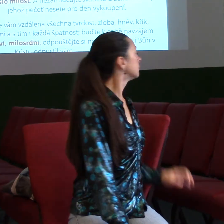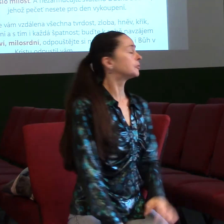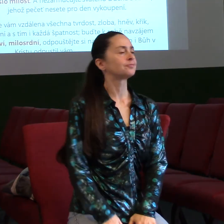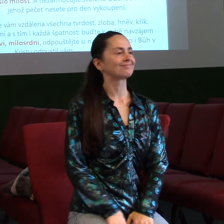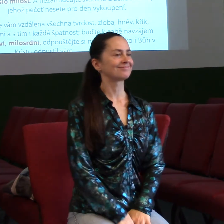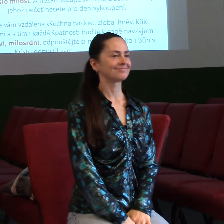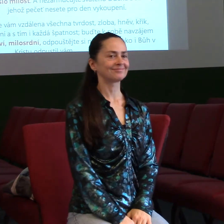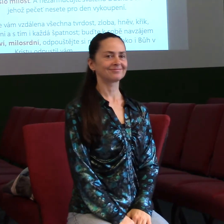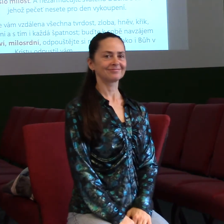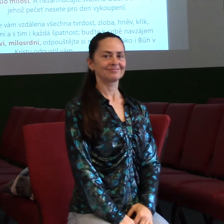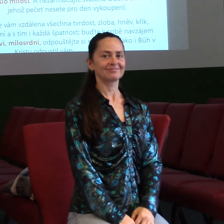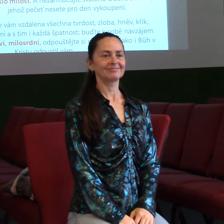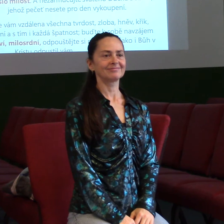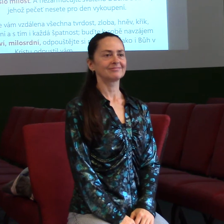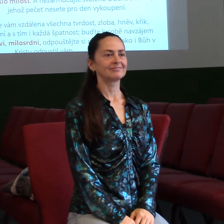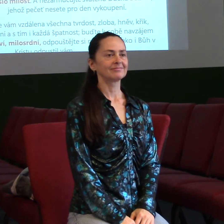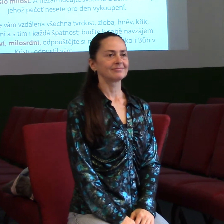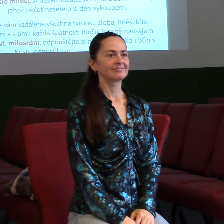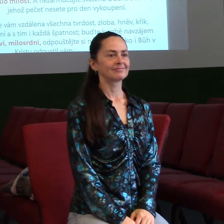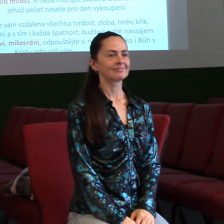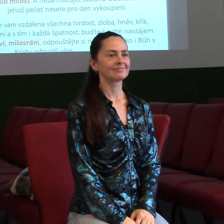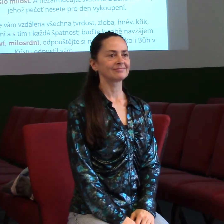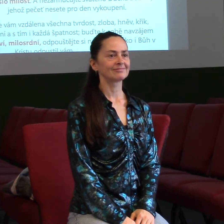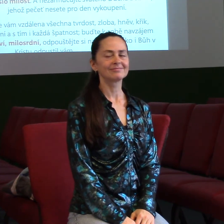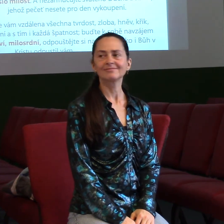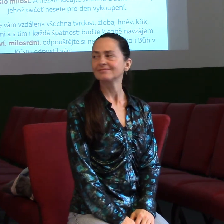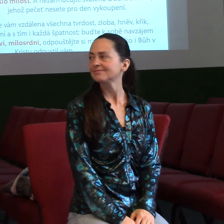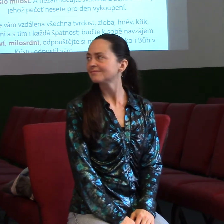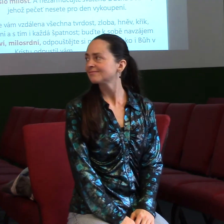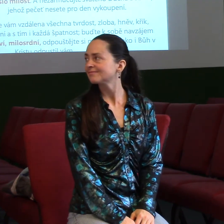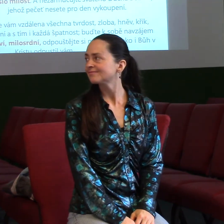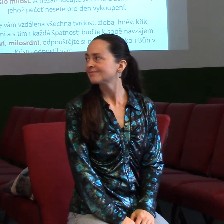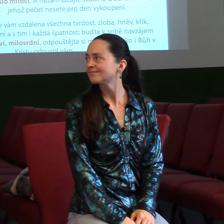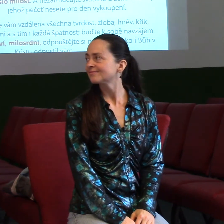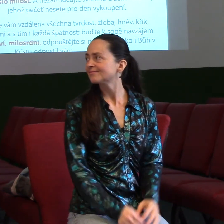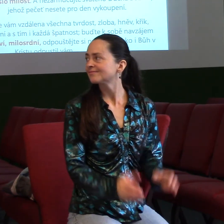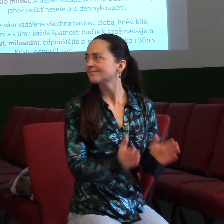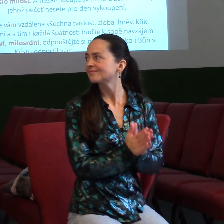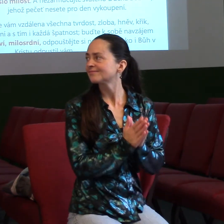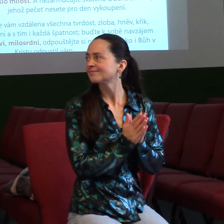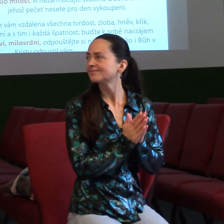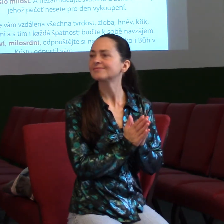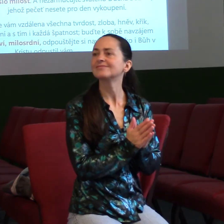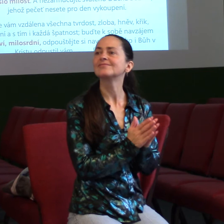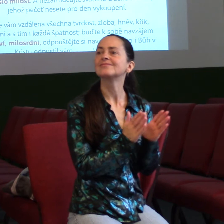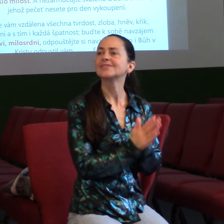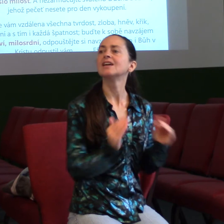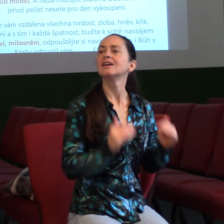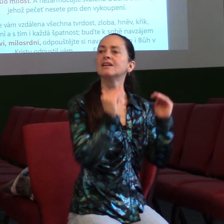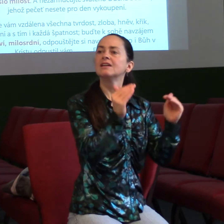Ne, protože lížím na počítač, takže slow mi nevadí. Tak nevadí, Myšo, když klikneš dál, pěkně